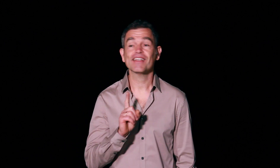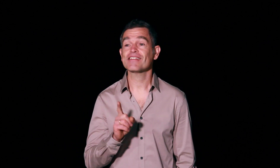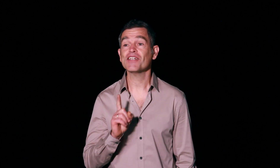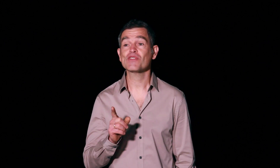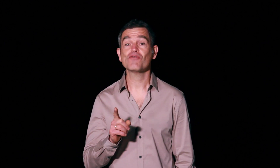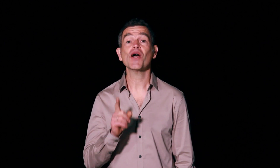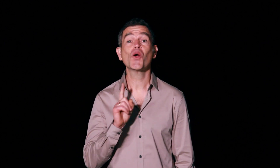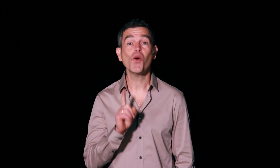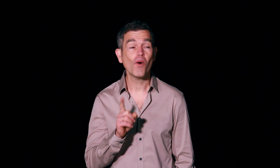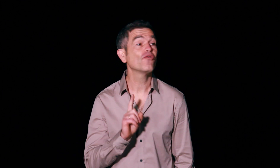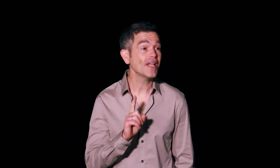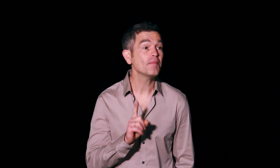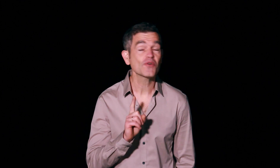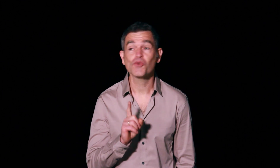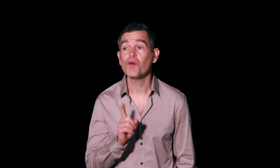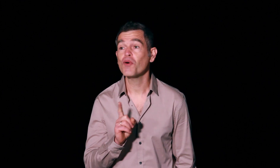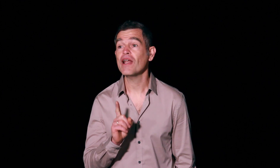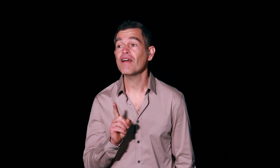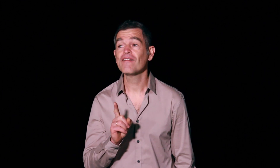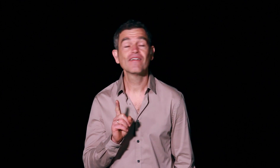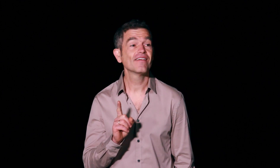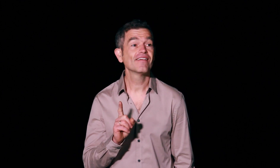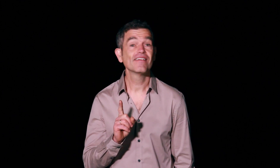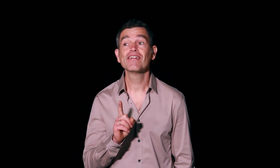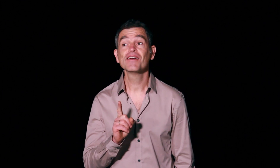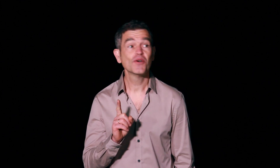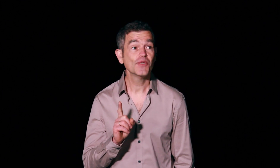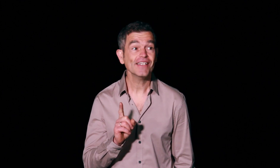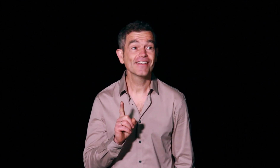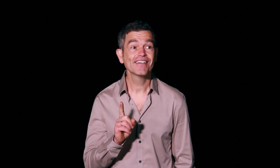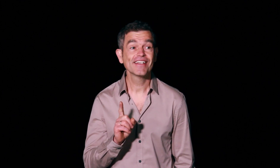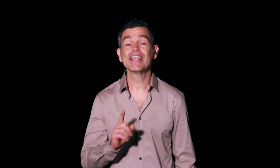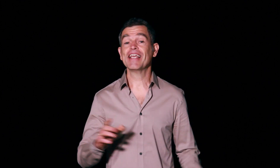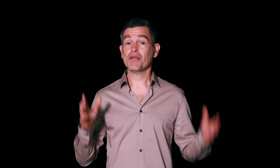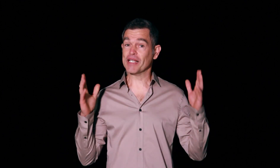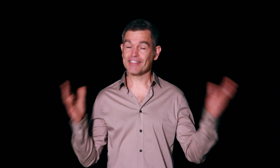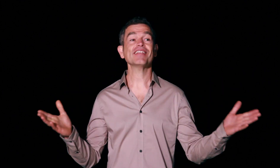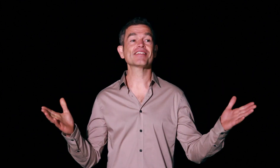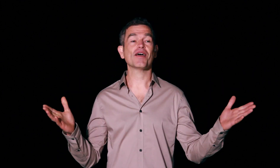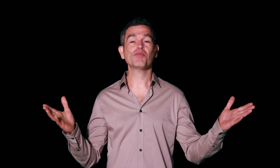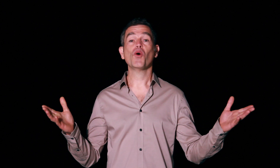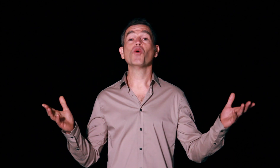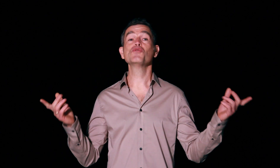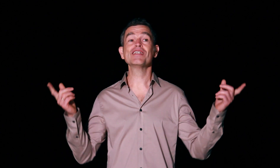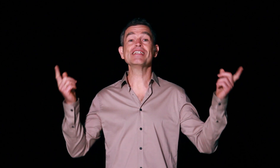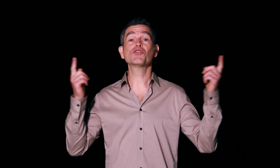intéresserait de savoir comment on fait la percussion corporelle ? Oui, eh bien c'est très simple, on utilise